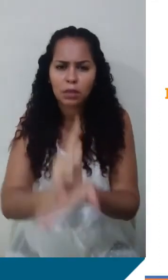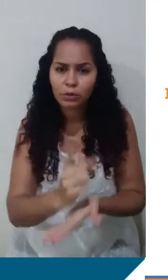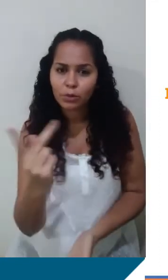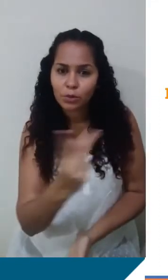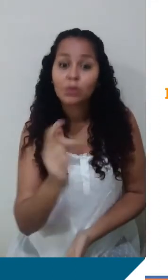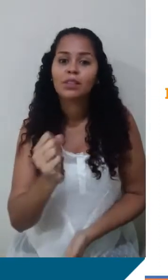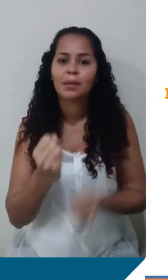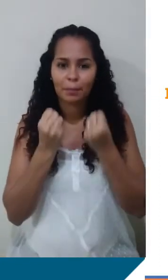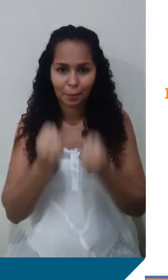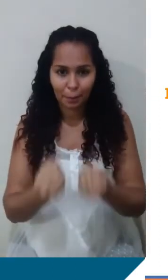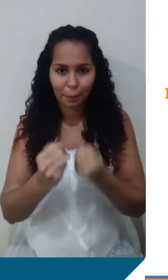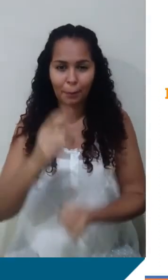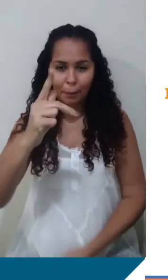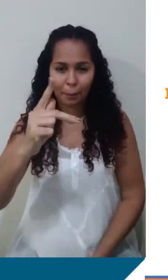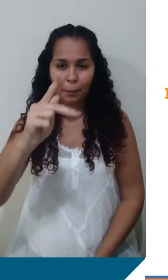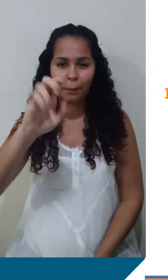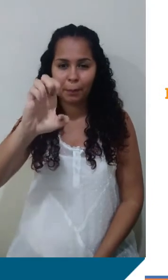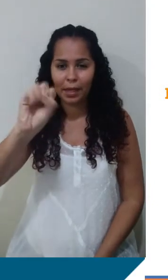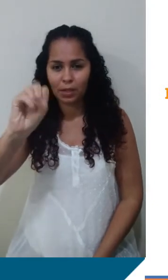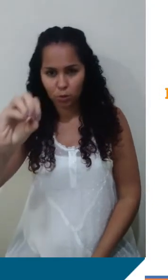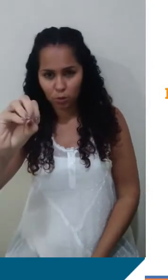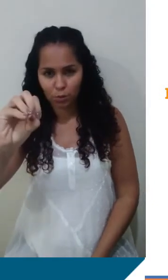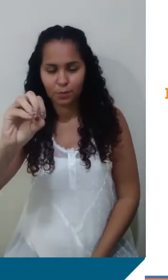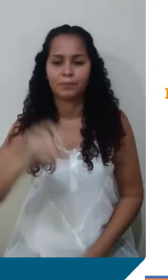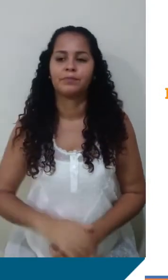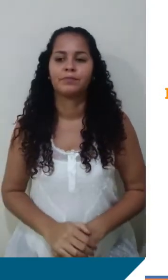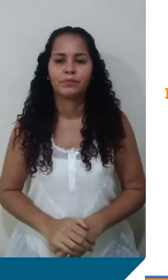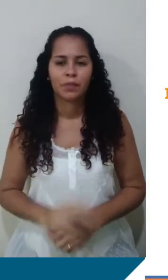peso aqui na Terra. Ó. Como se tira, enfim.